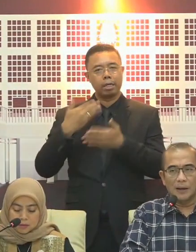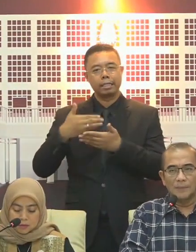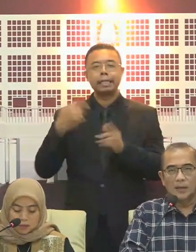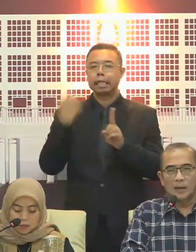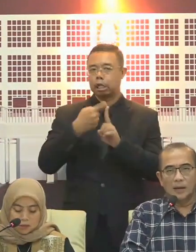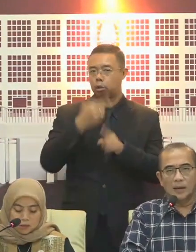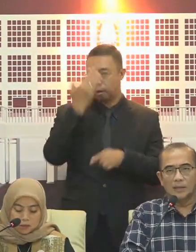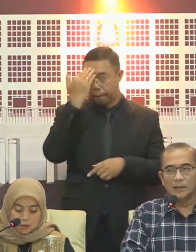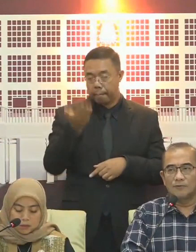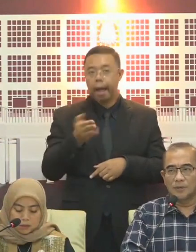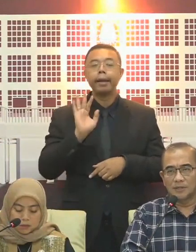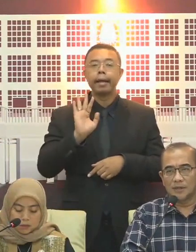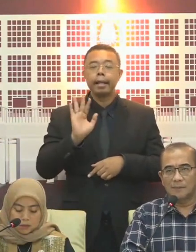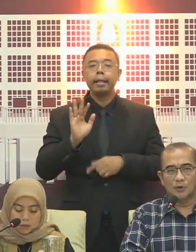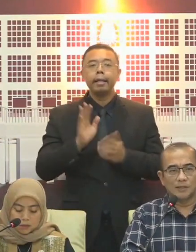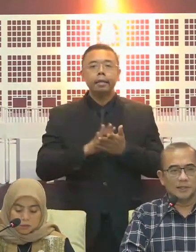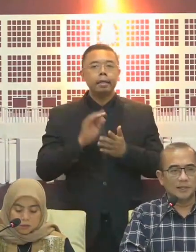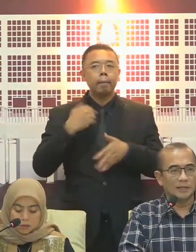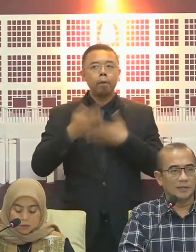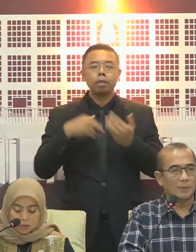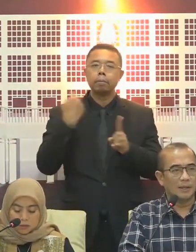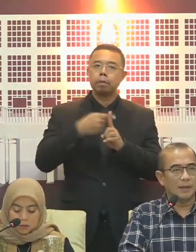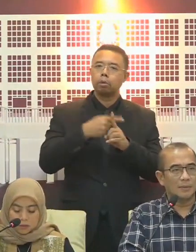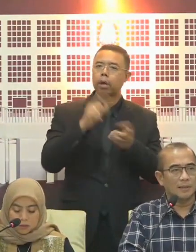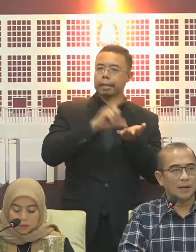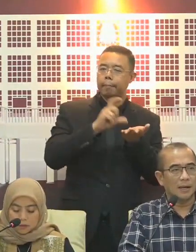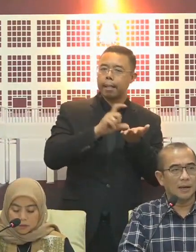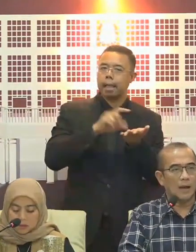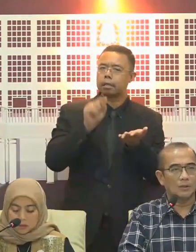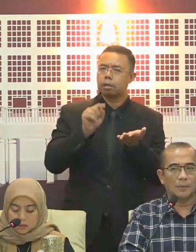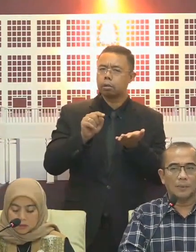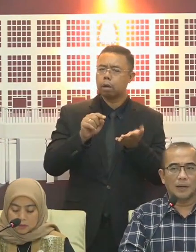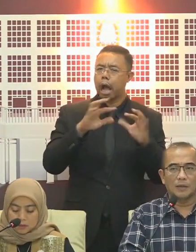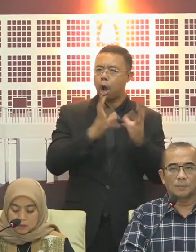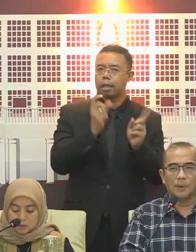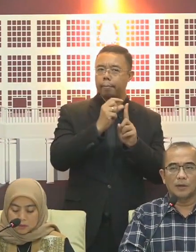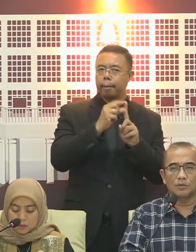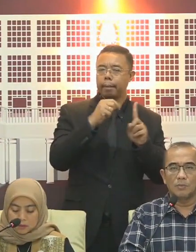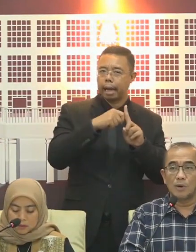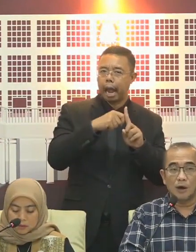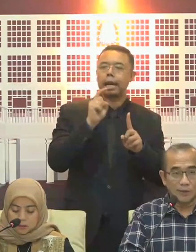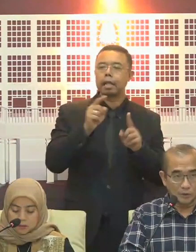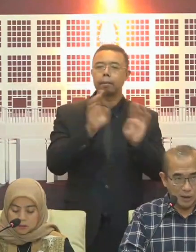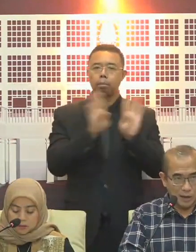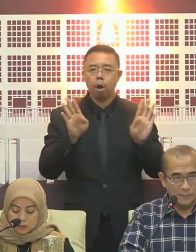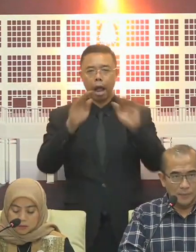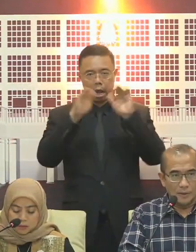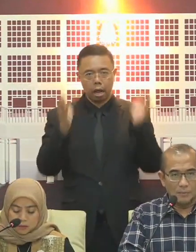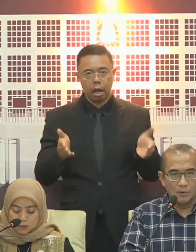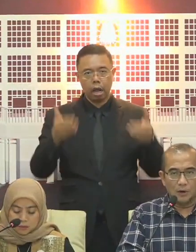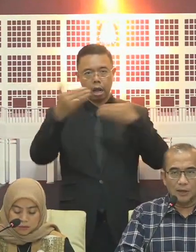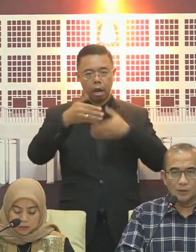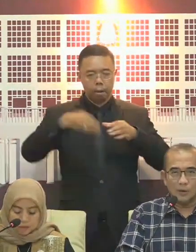Mengapa? Karena nanti proses rekapitulasi di tingkat kesamatan kan anggota PPK atau PPK itu membuka kotak suara.